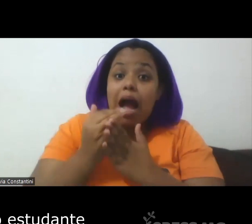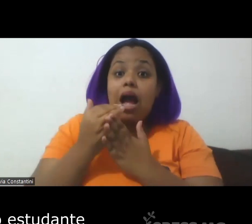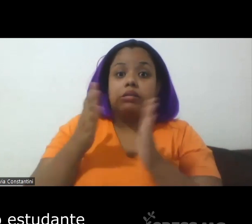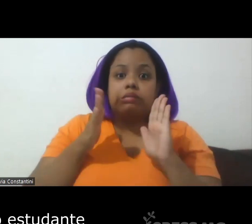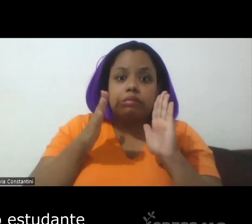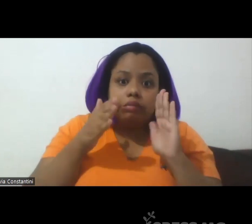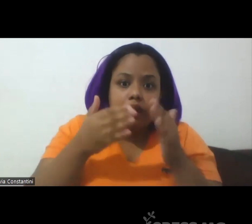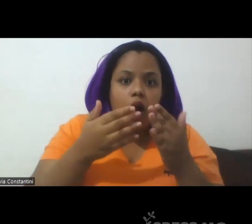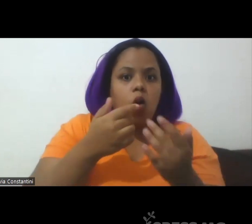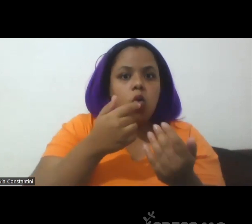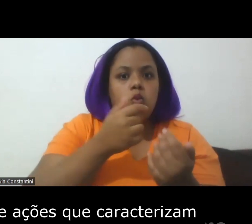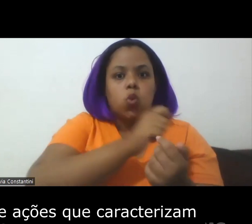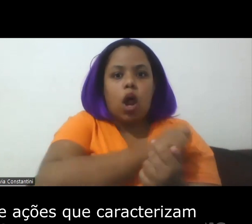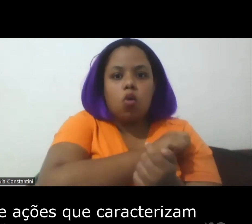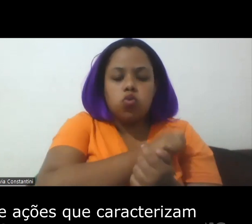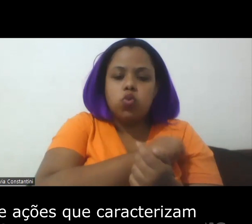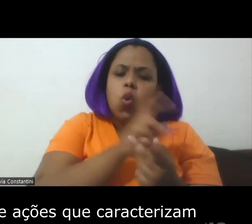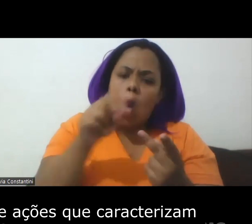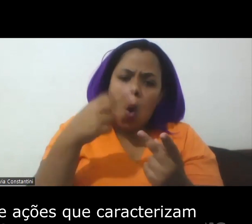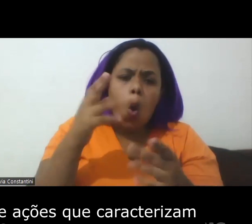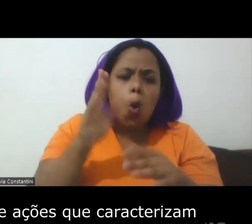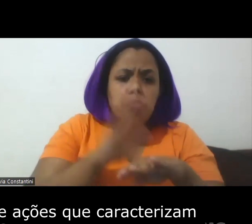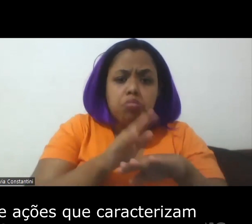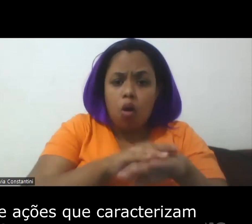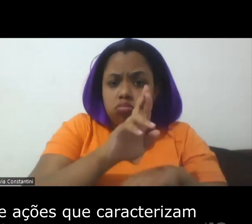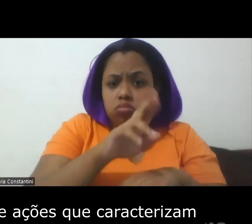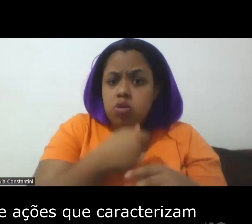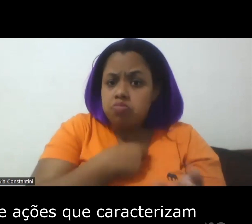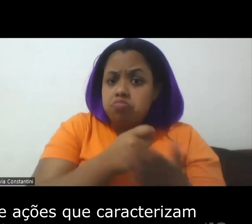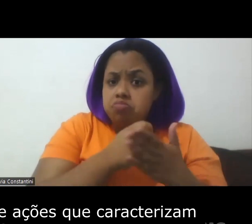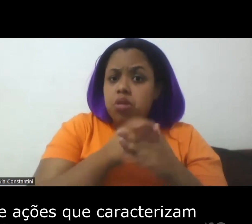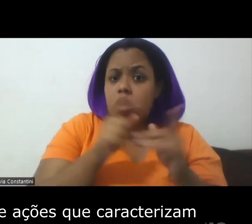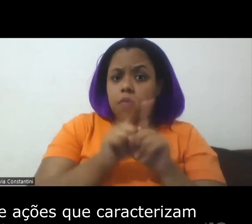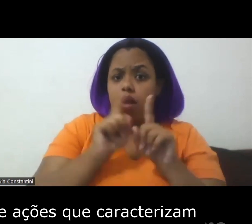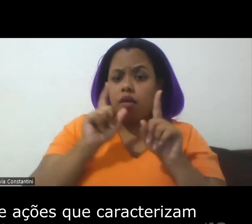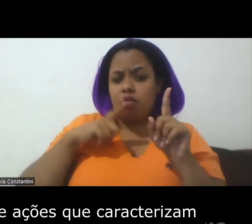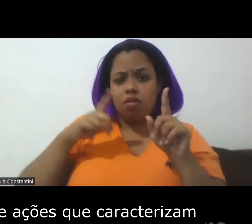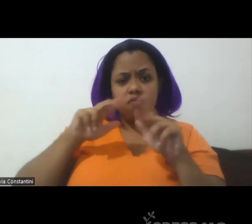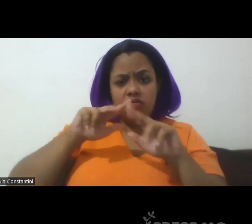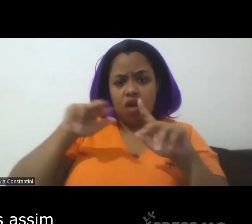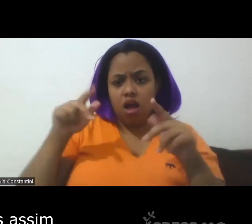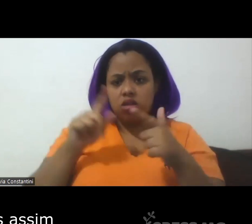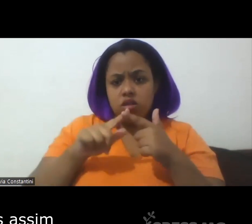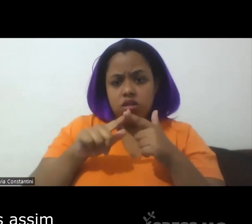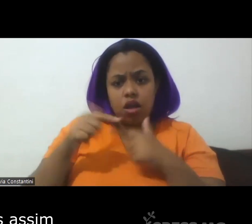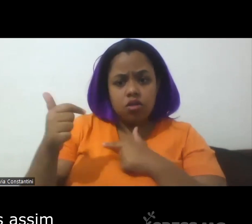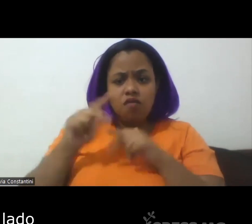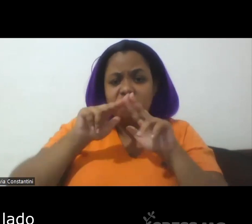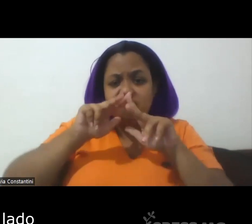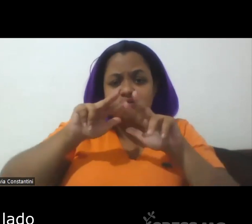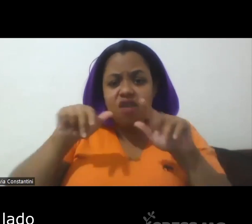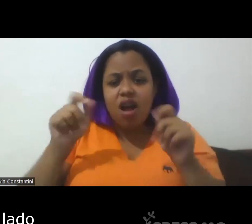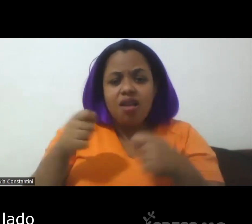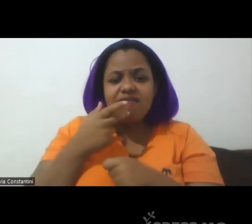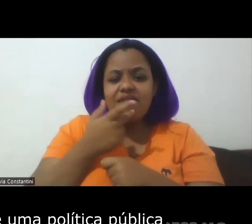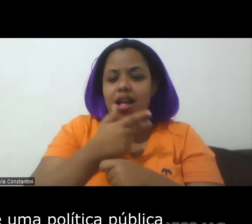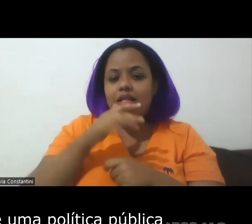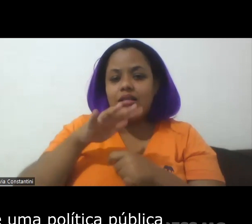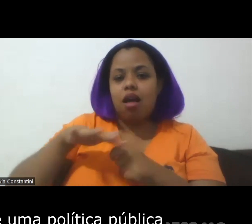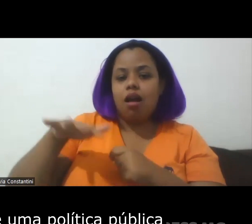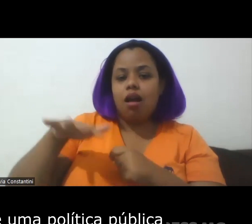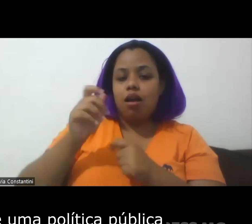próprio estudante. Então, esse é um conjunto de ações que caracterizam hoje, vamos dizer assim, de um lado